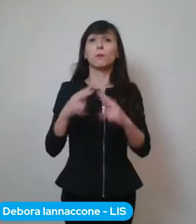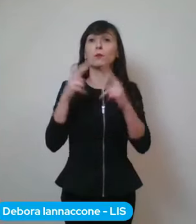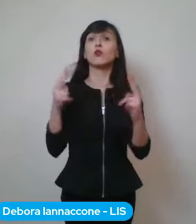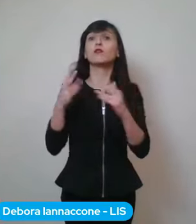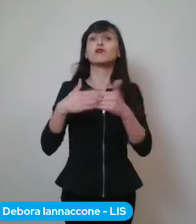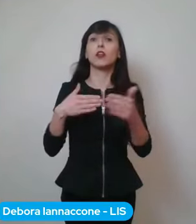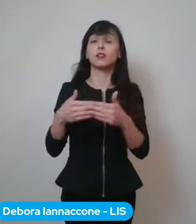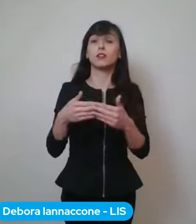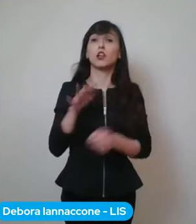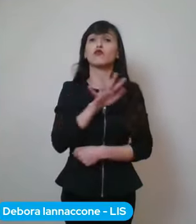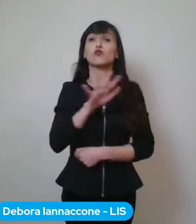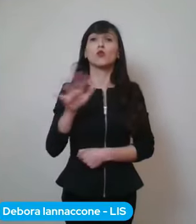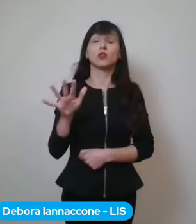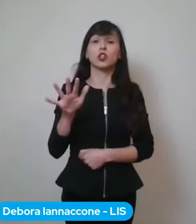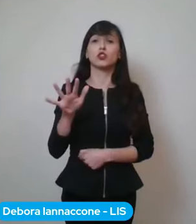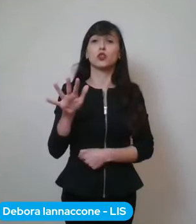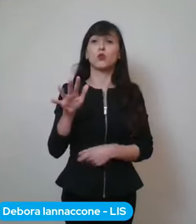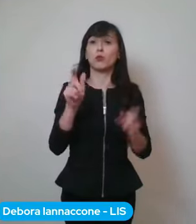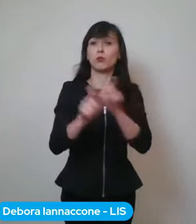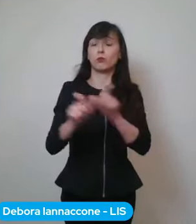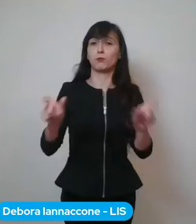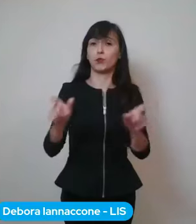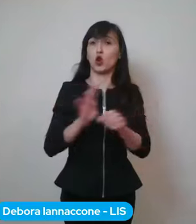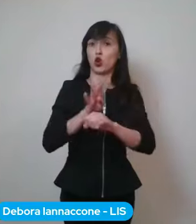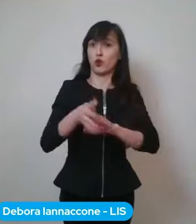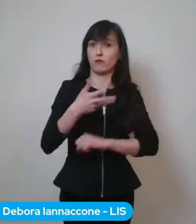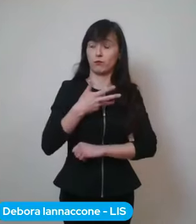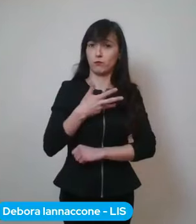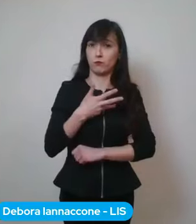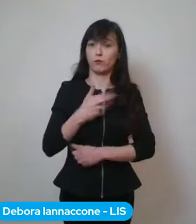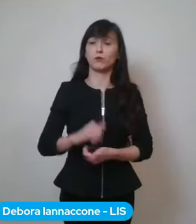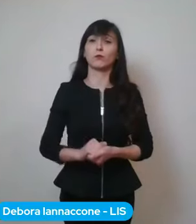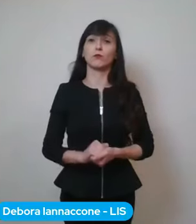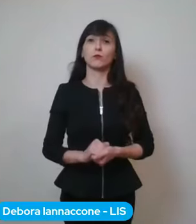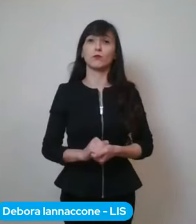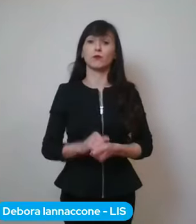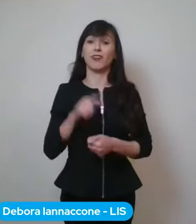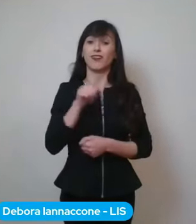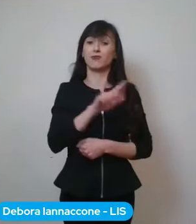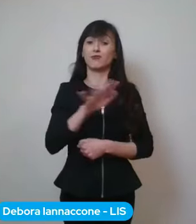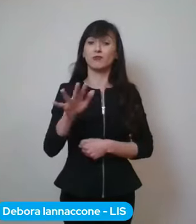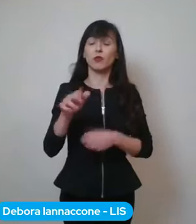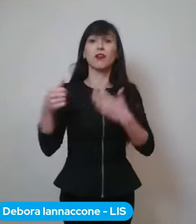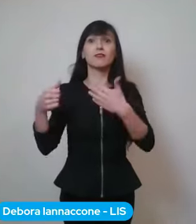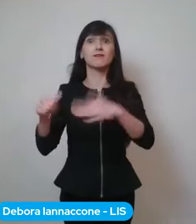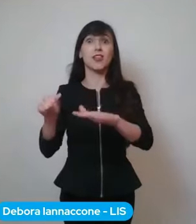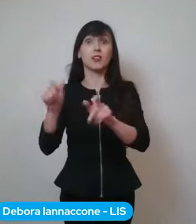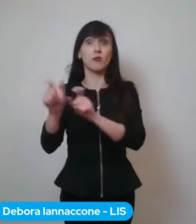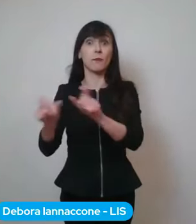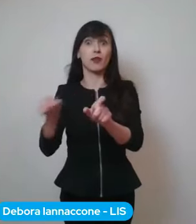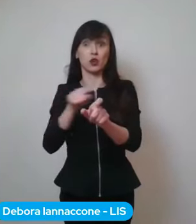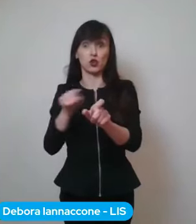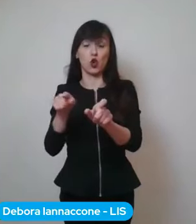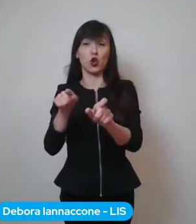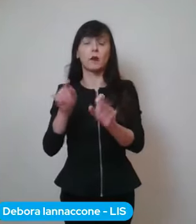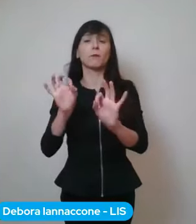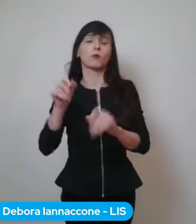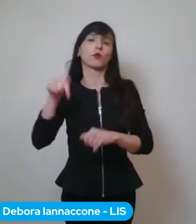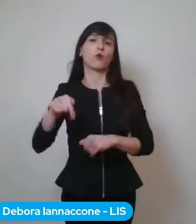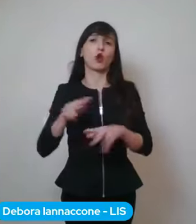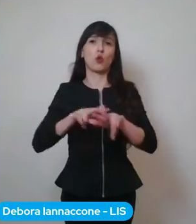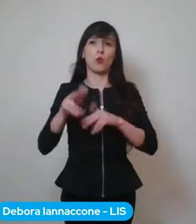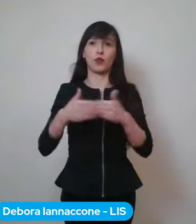di 55 casi positivi, dei quali 16 sono nel nostro comune e a Latina